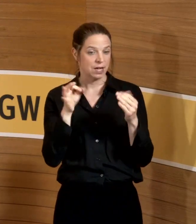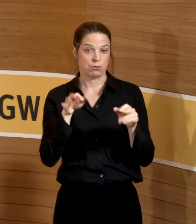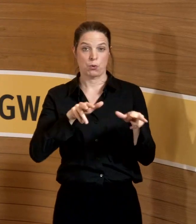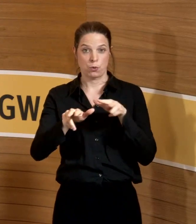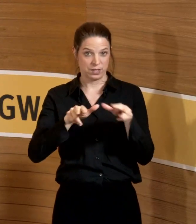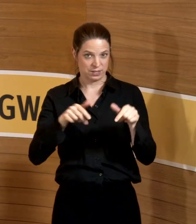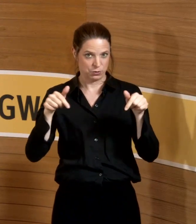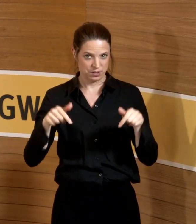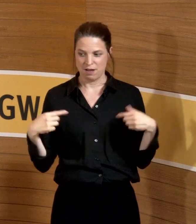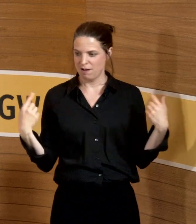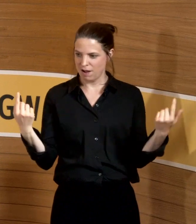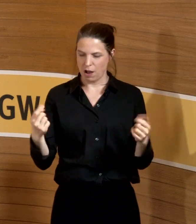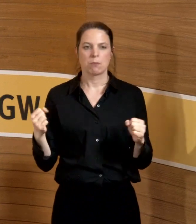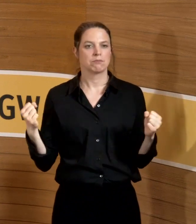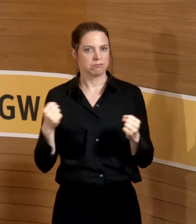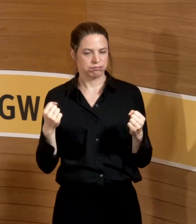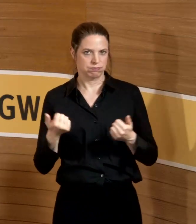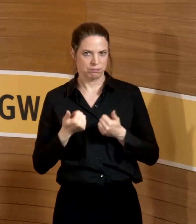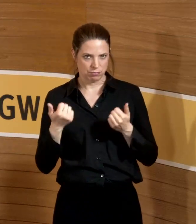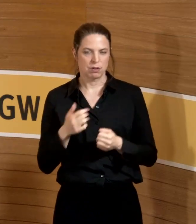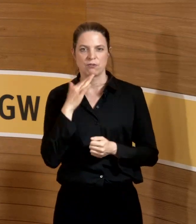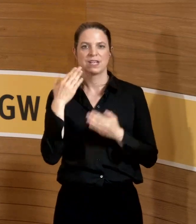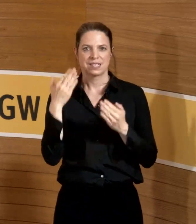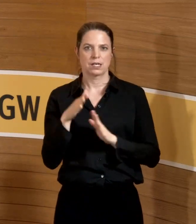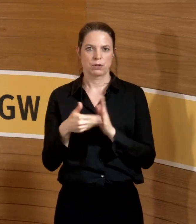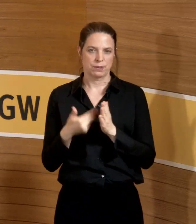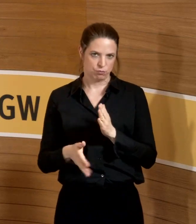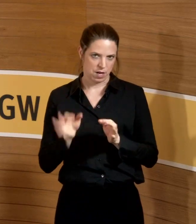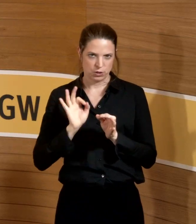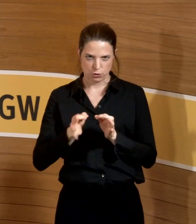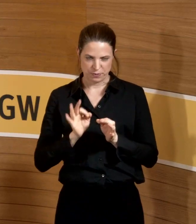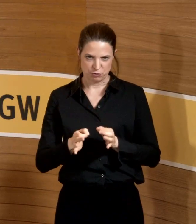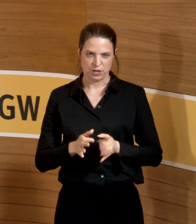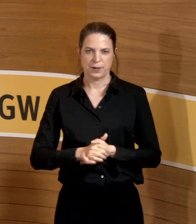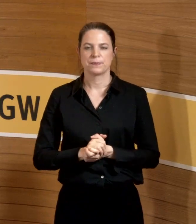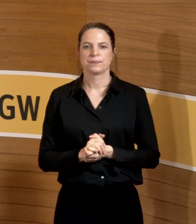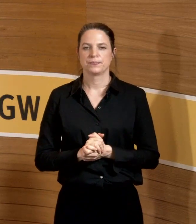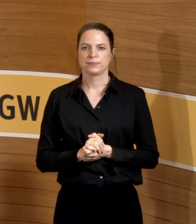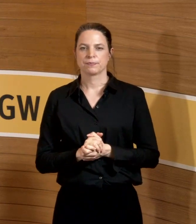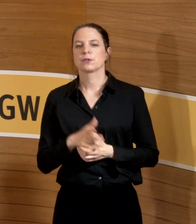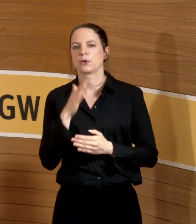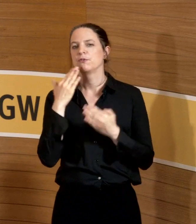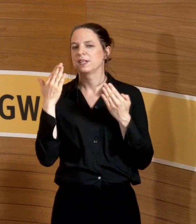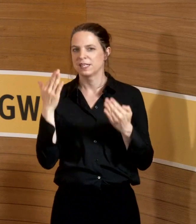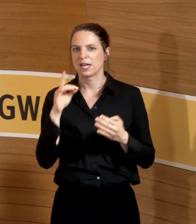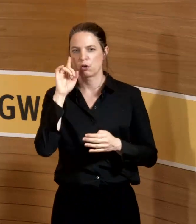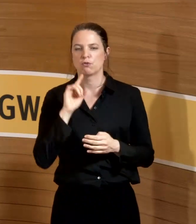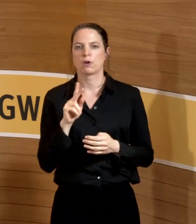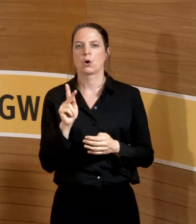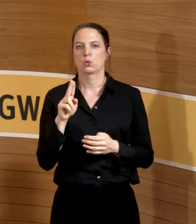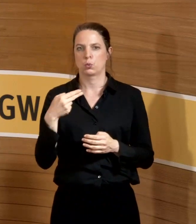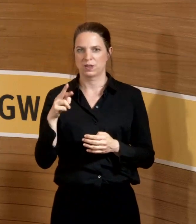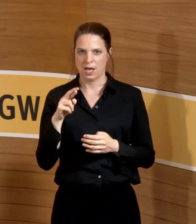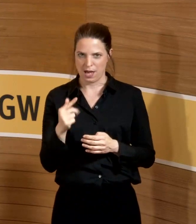die hier im Raum vertreten ist. Vielen Dank auch an die Gebärdendolmetscher und vielen Dank an Frau Kunert. Frau